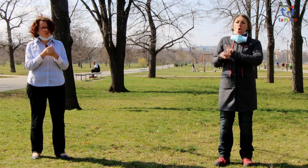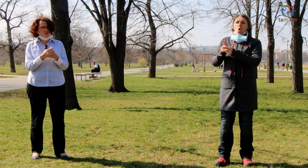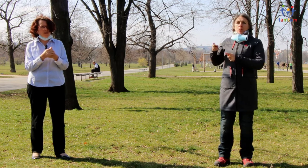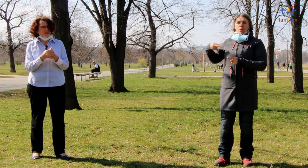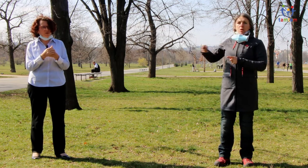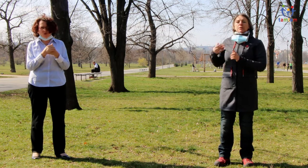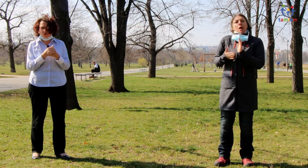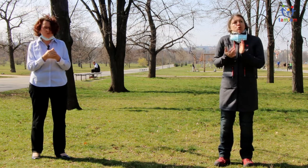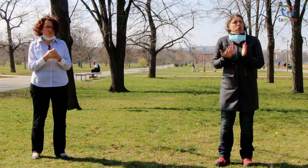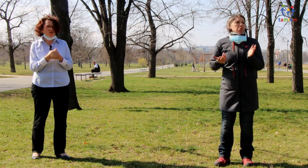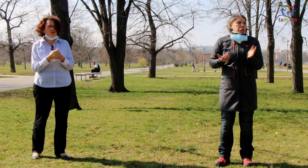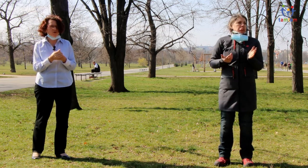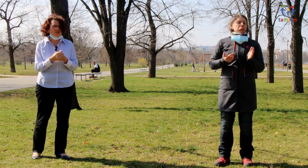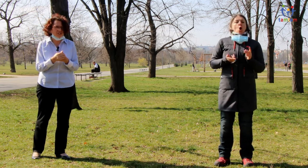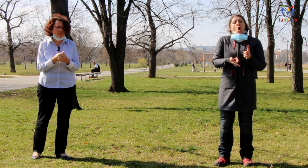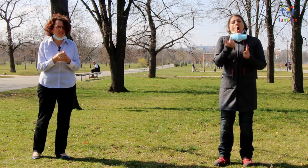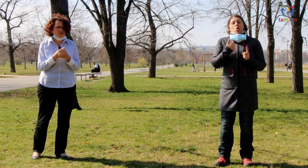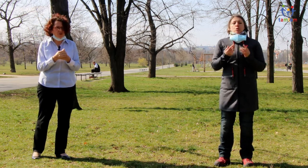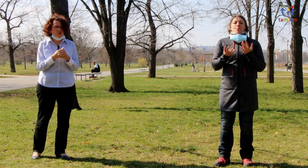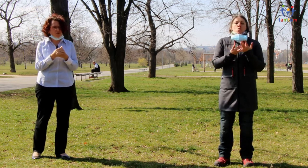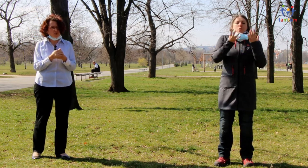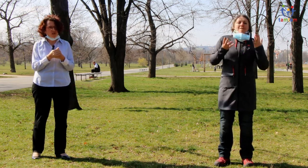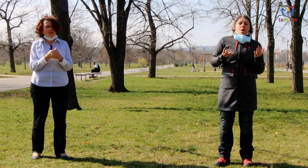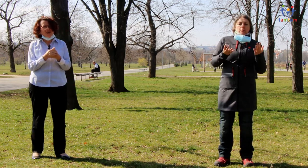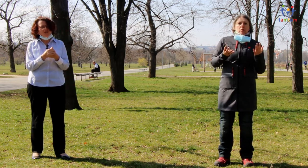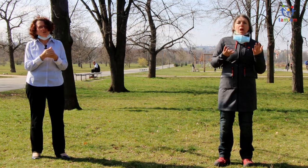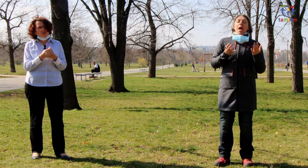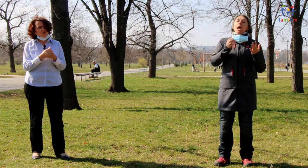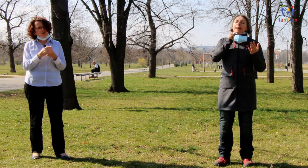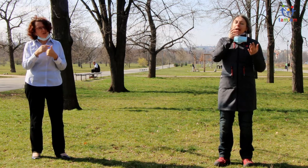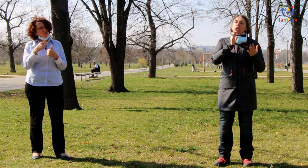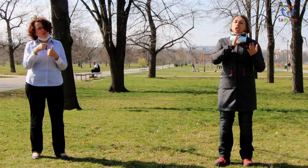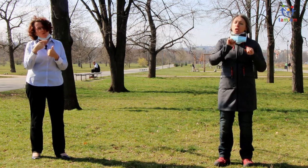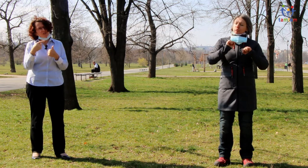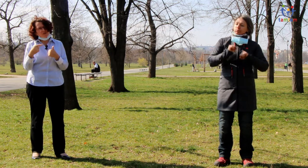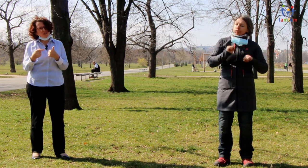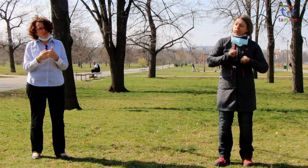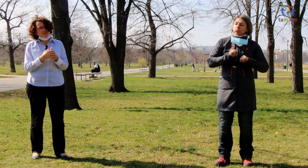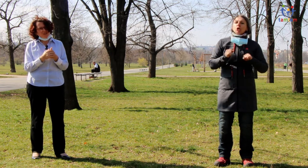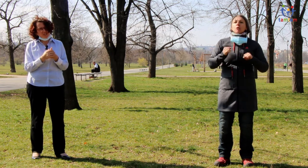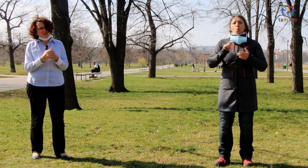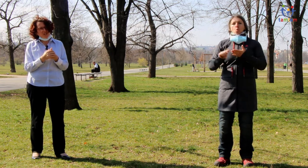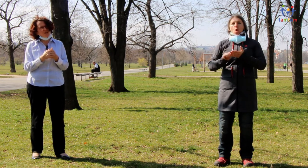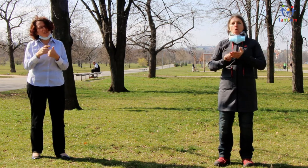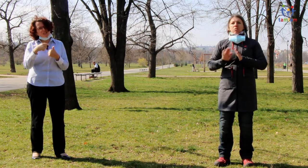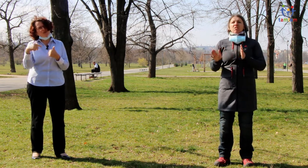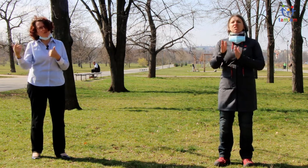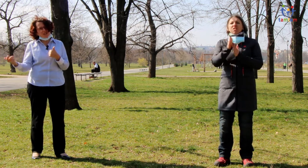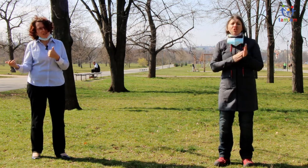8, nebo od 8.30 se věnujeme škole, to dítě bude třeba protestovat první dva, tři dny, ale pak si na to zvykne.